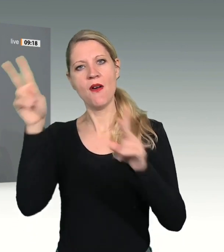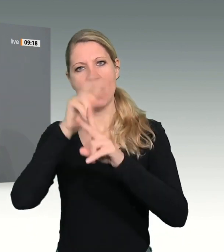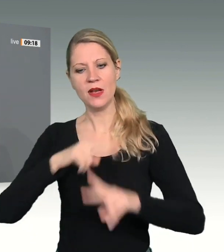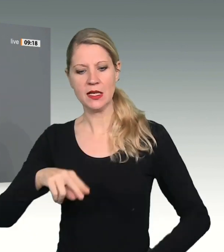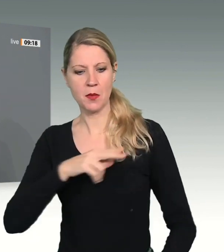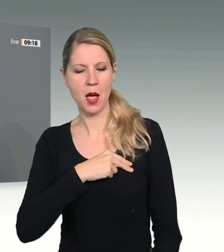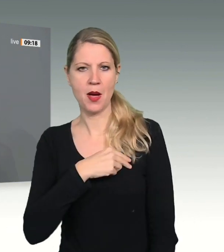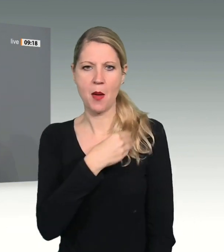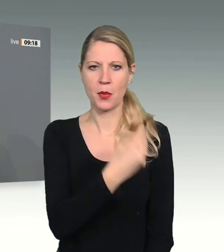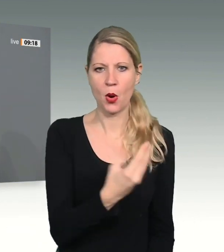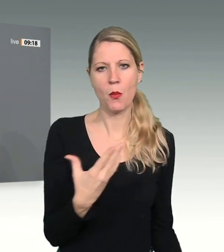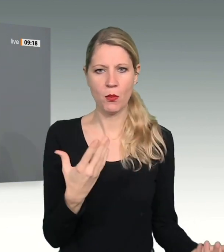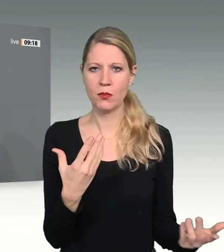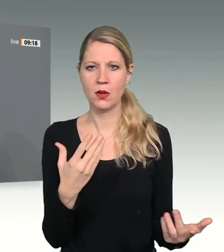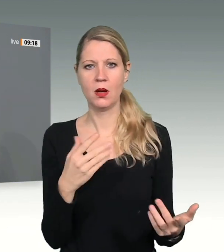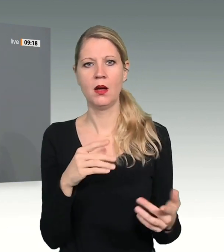Man sieht,